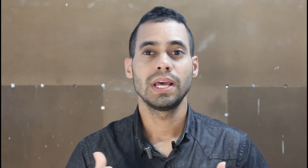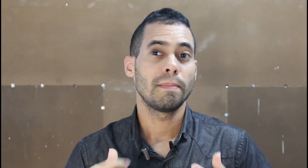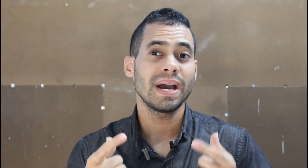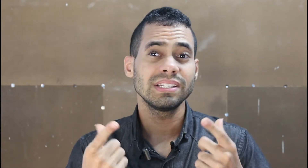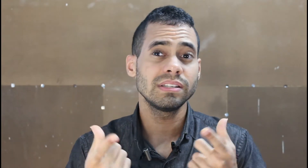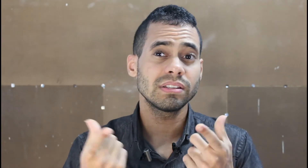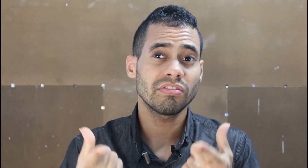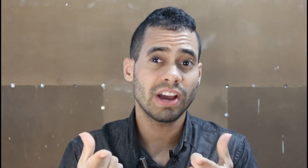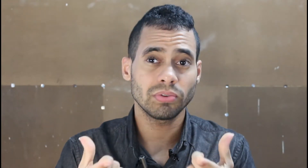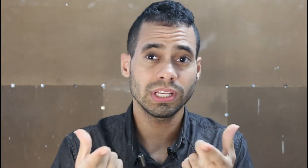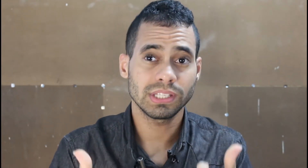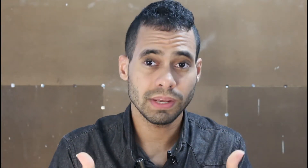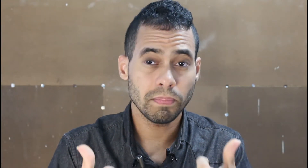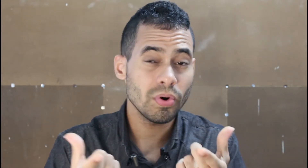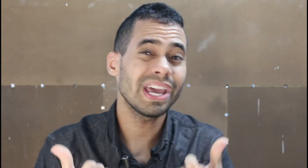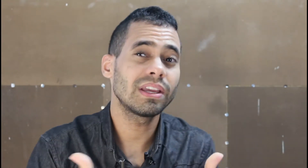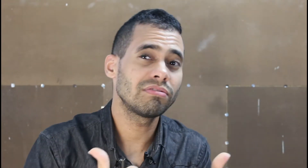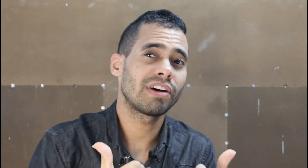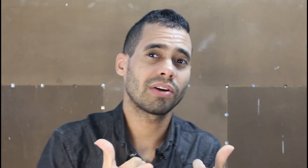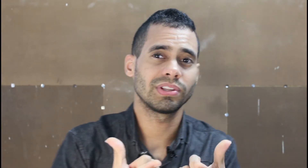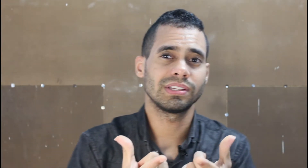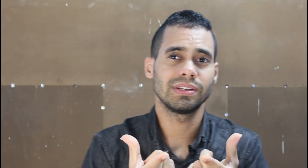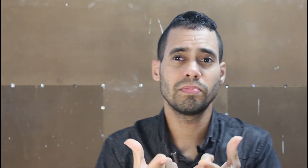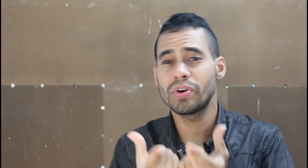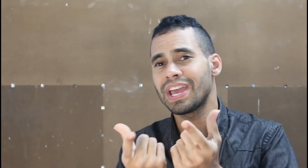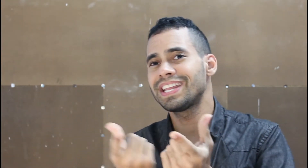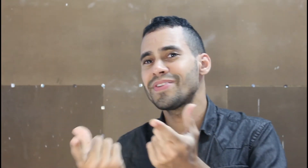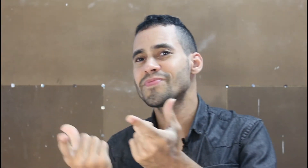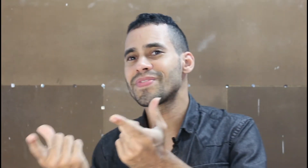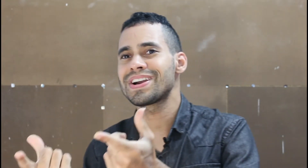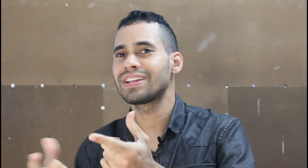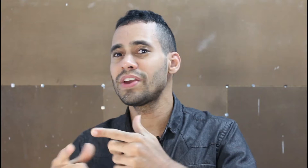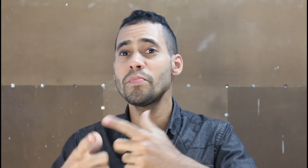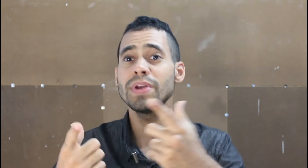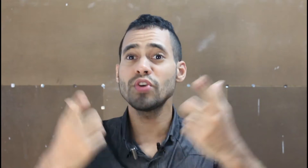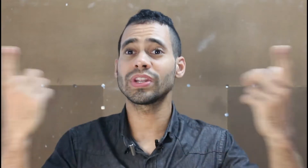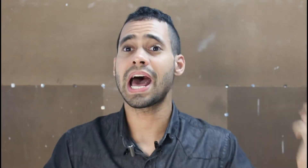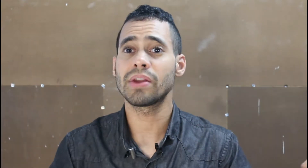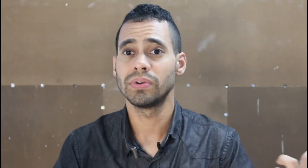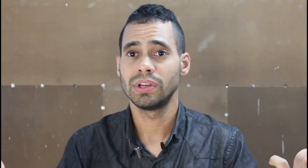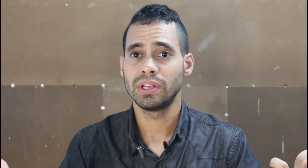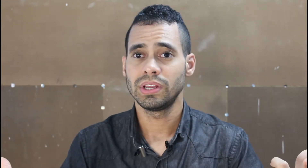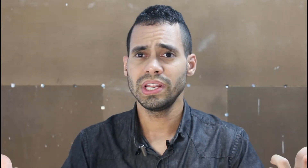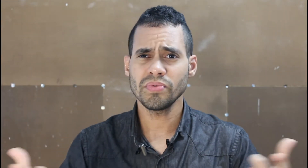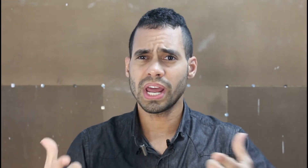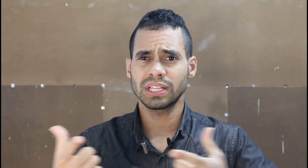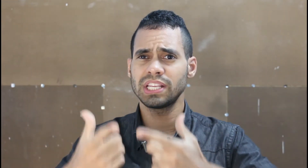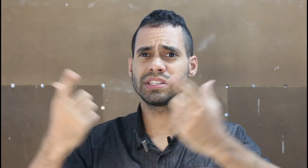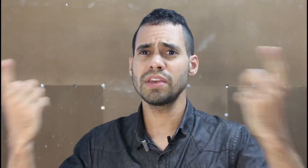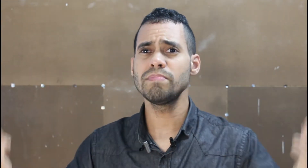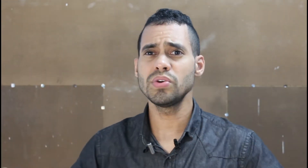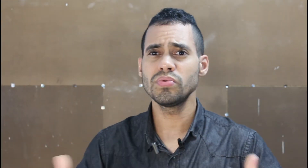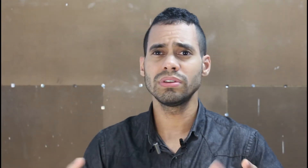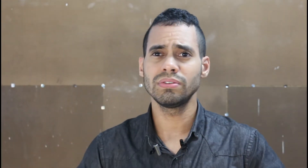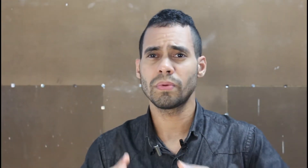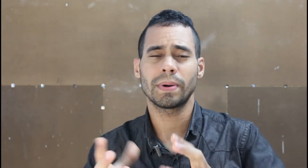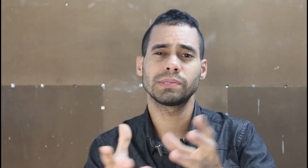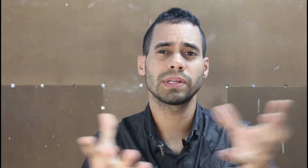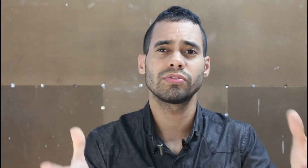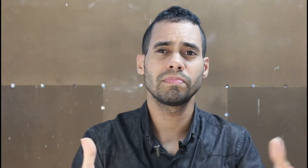Mas isso não vai acontecer. Por que não vai acontecer? Por que nenhum bilionário, nenhum cara que tem 100 mil em uma participação em